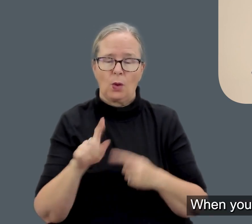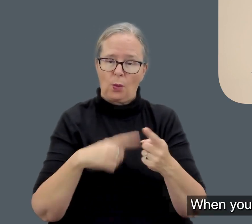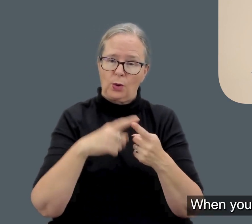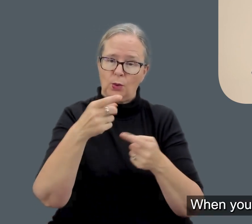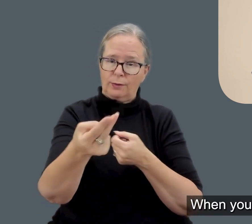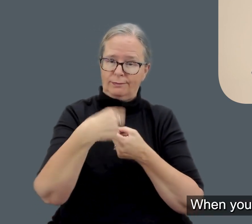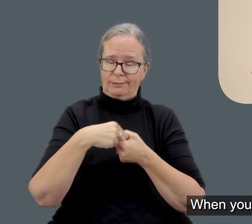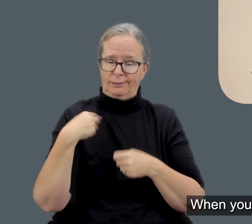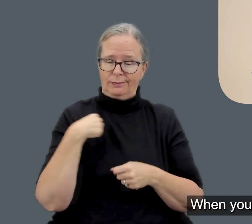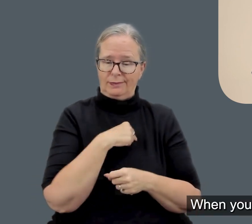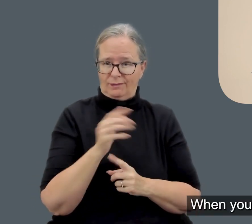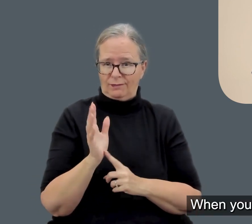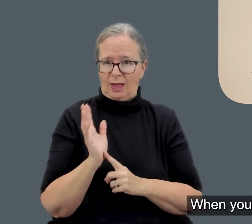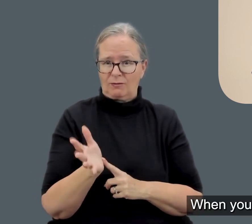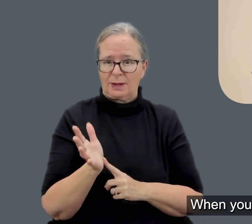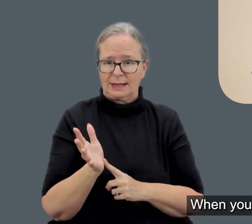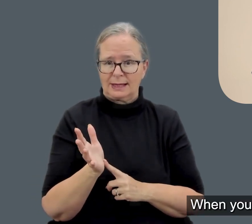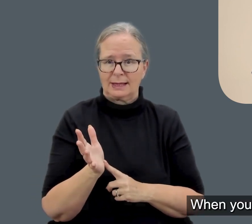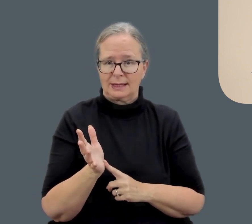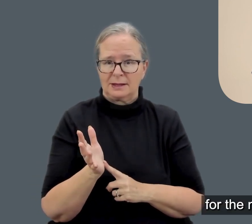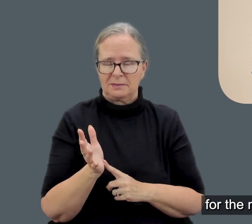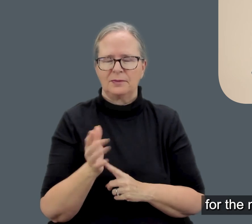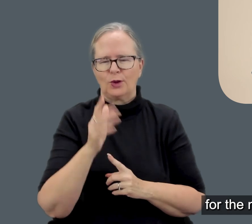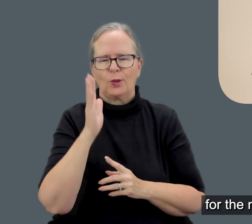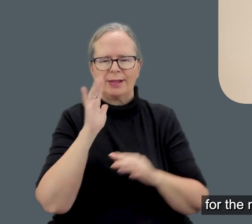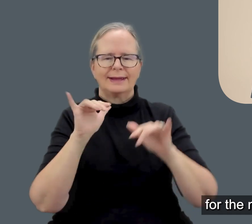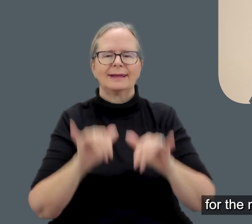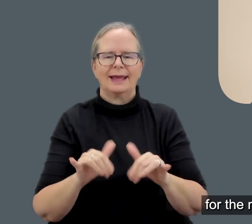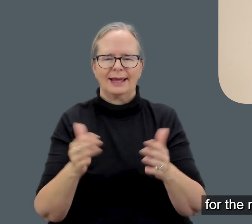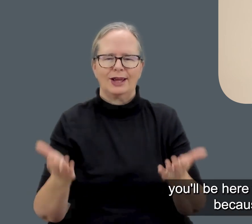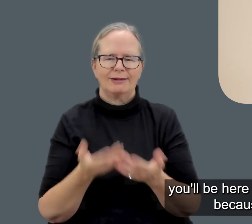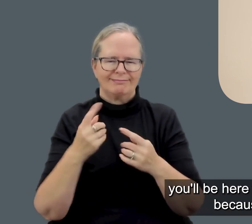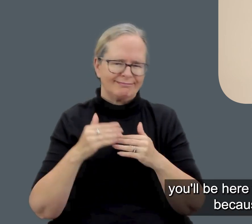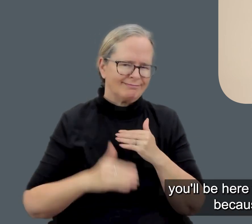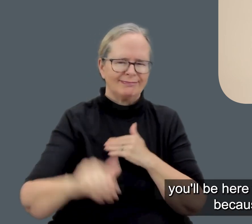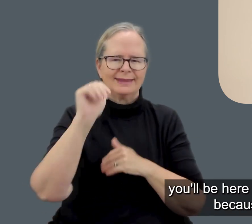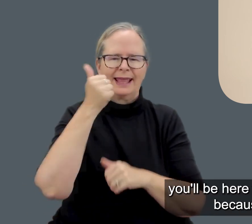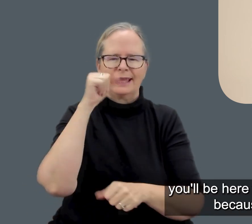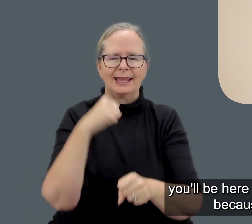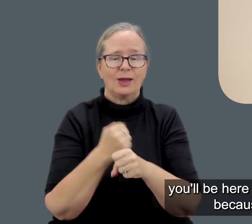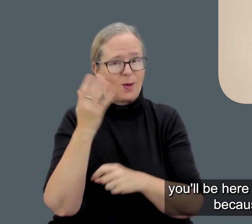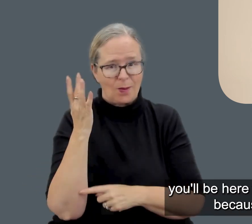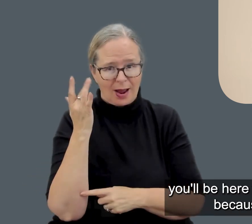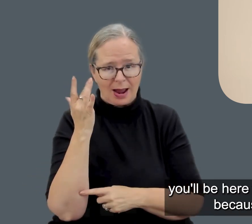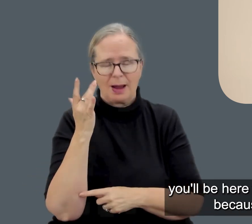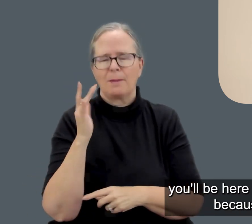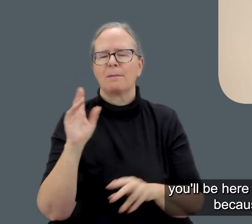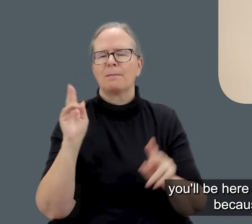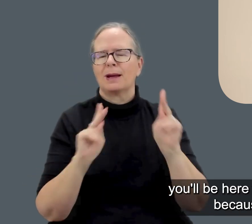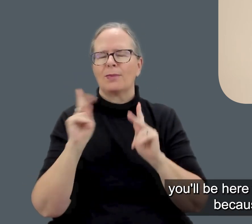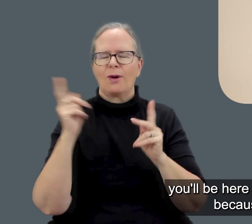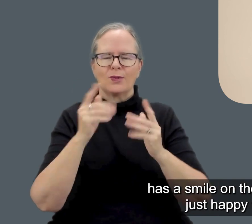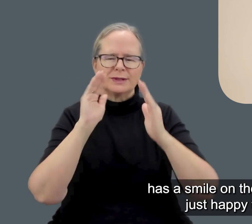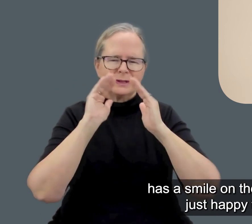When you hang out with us, for the next five minutes, you will be here for the next 10 years because